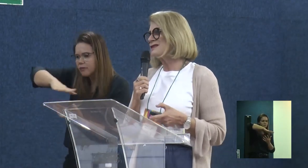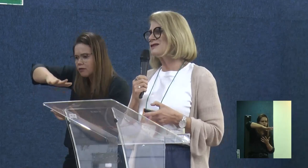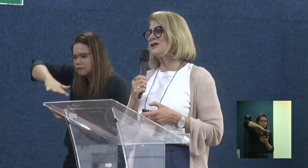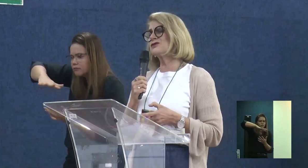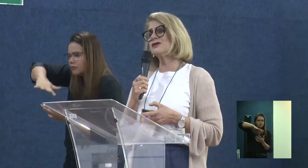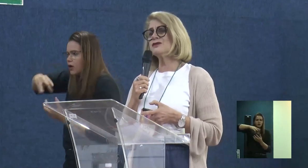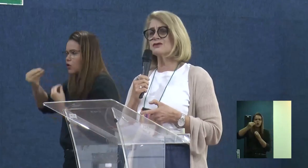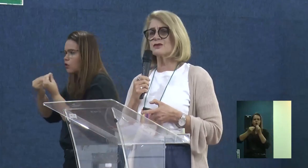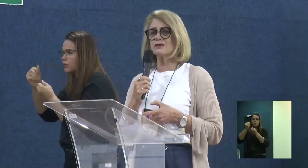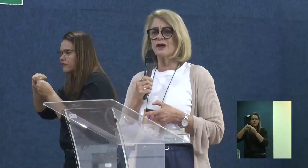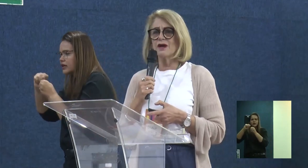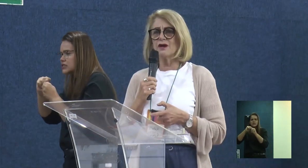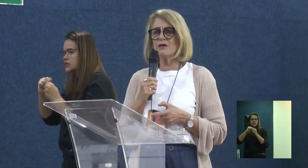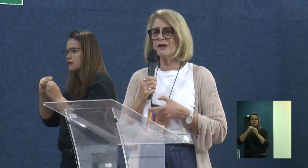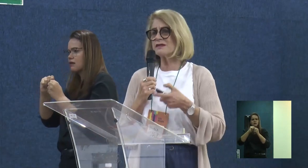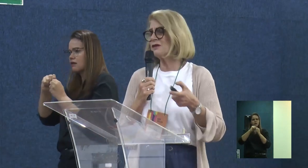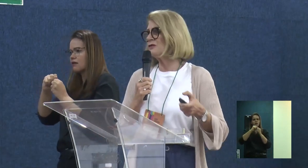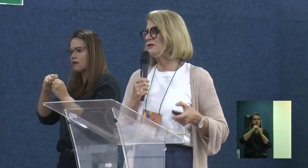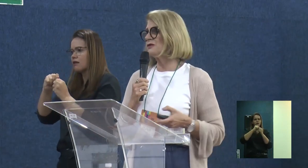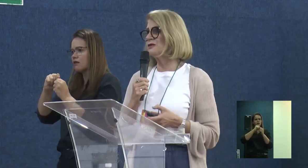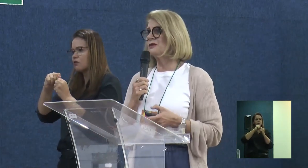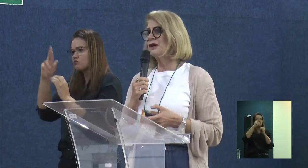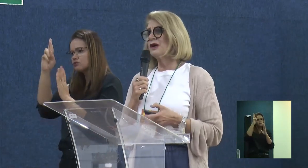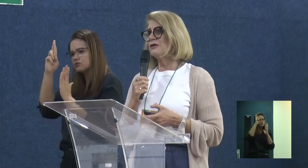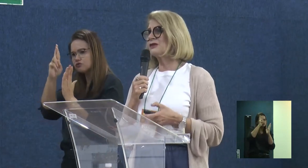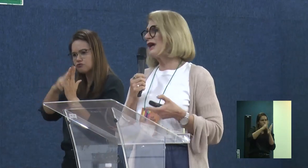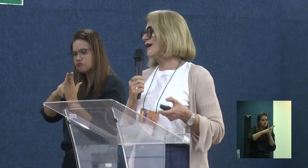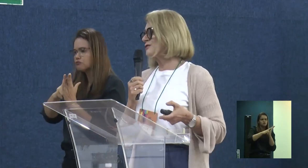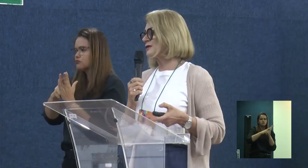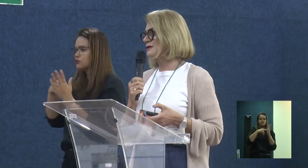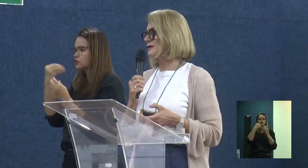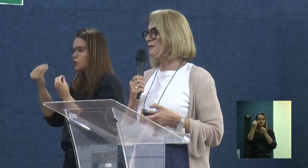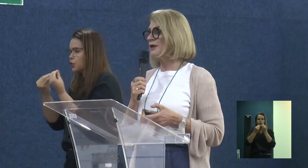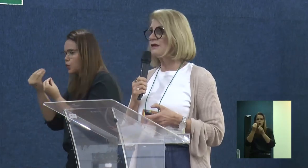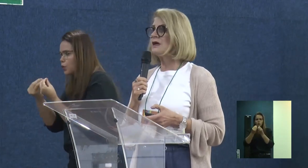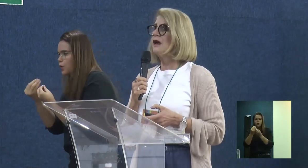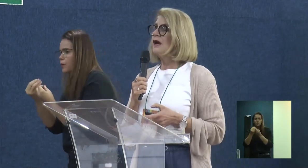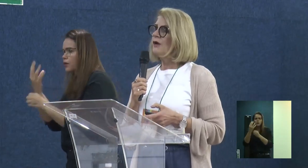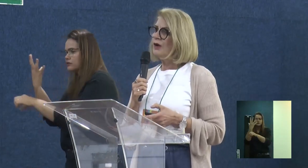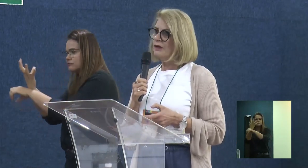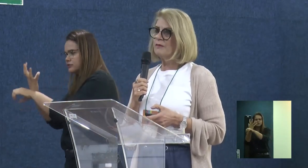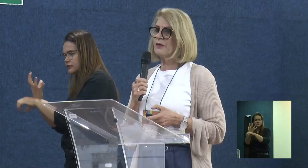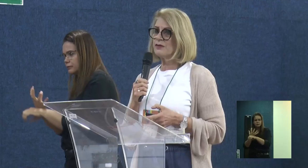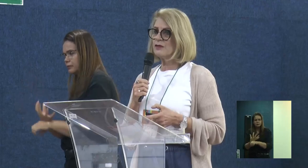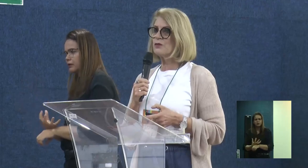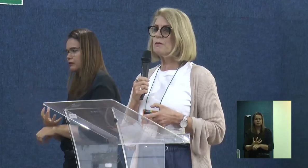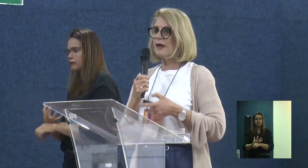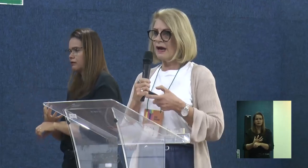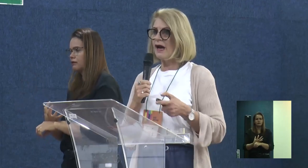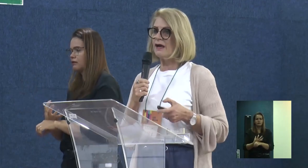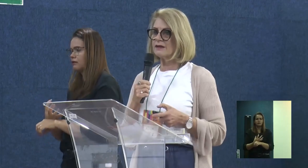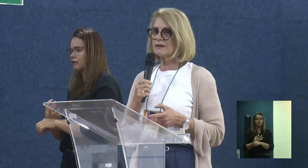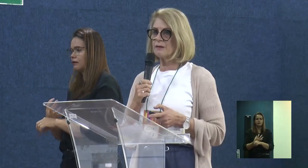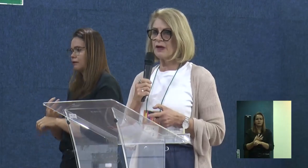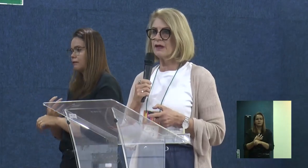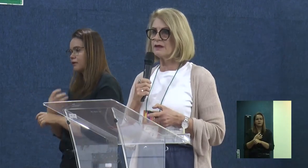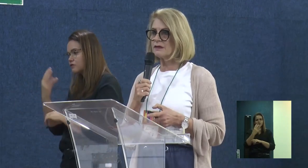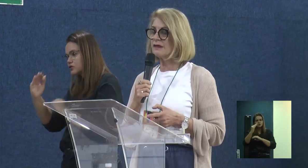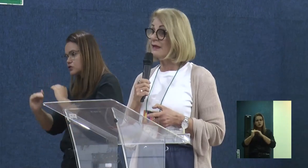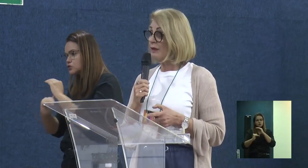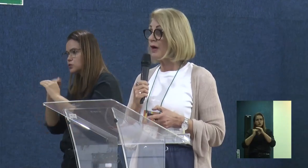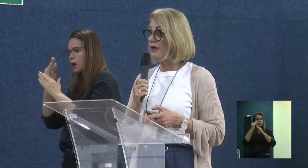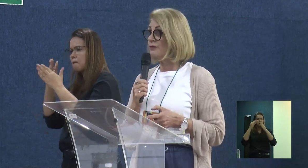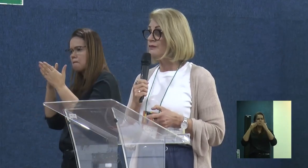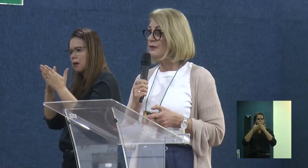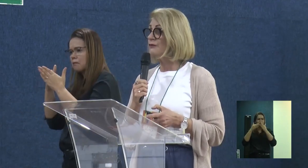Como é que você faz esses registros? Como é que são os créditos, as disciplinas? Olha, para você superar essas